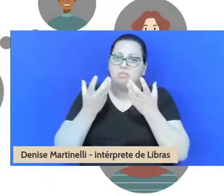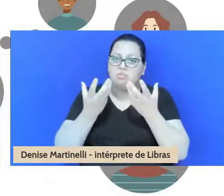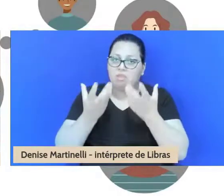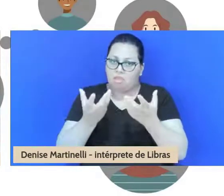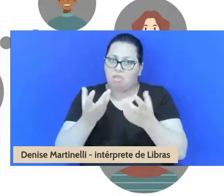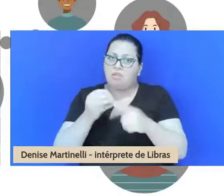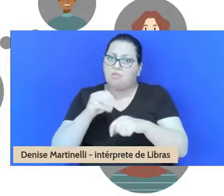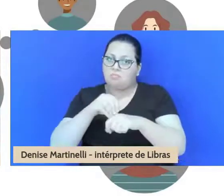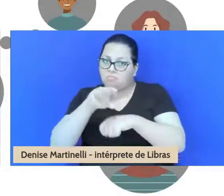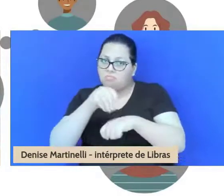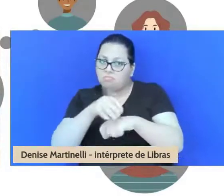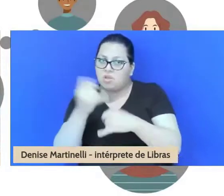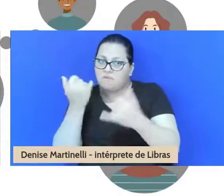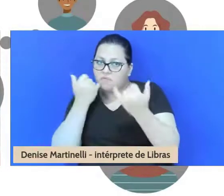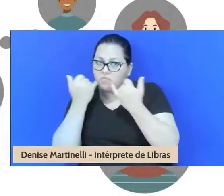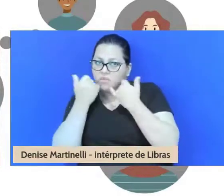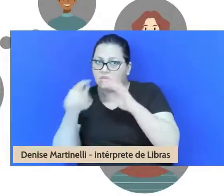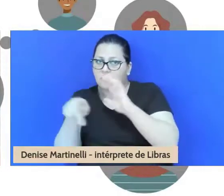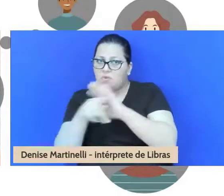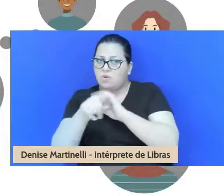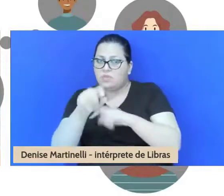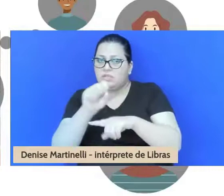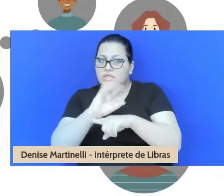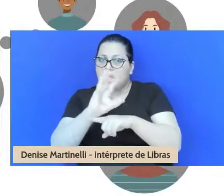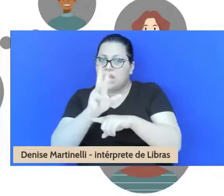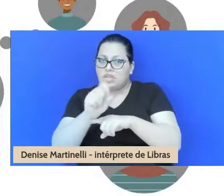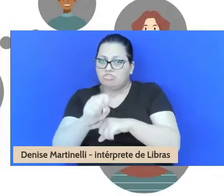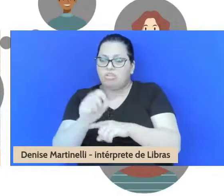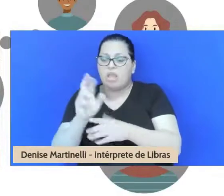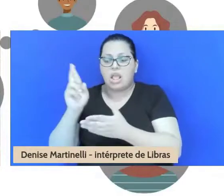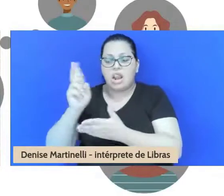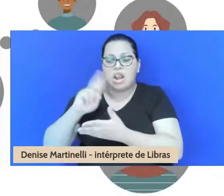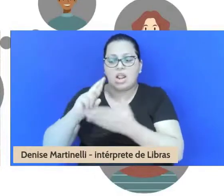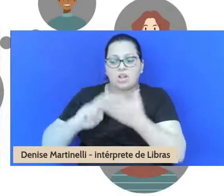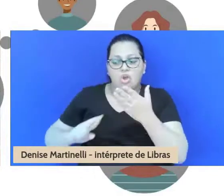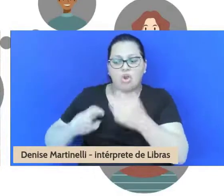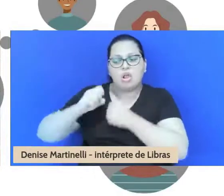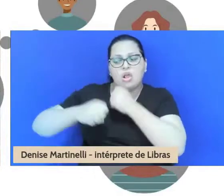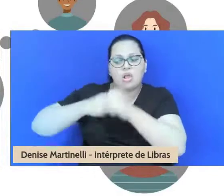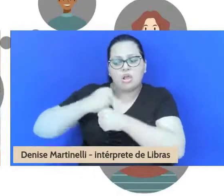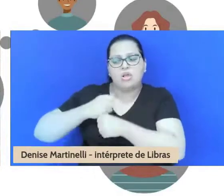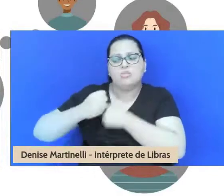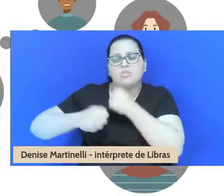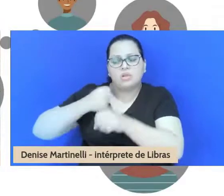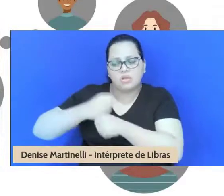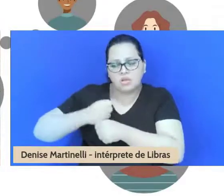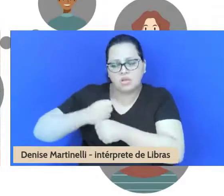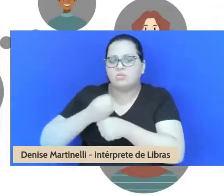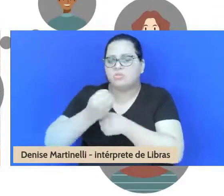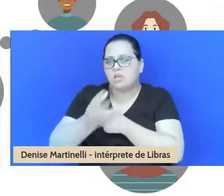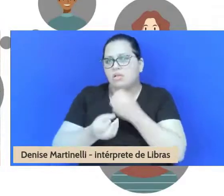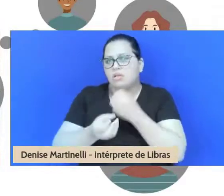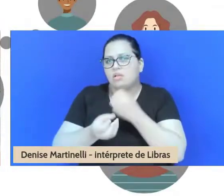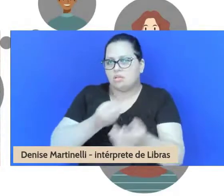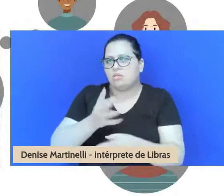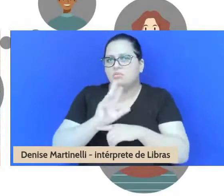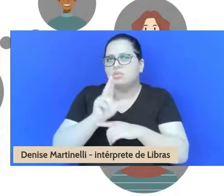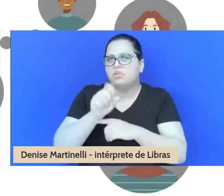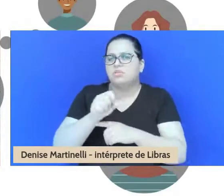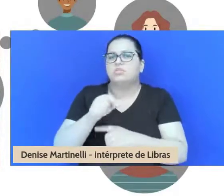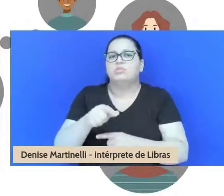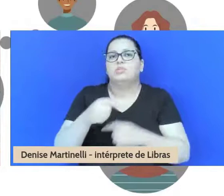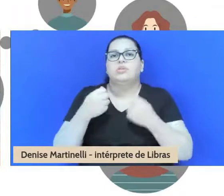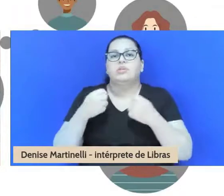anualmente os relatórios, ano a ano, tem muita coisa que pode ser olhada com